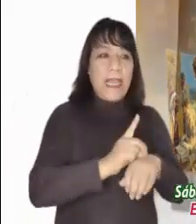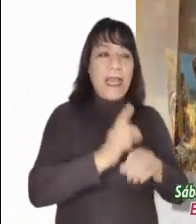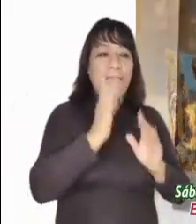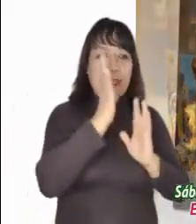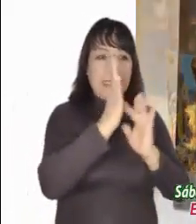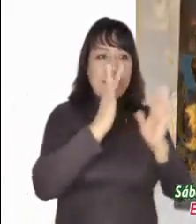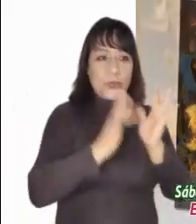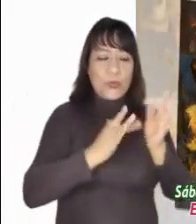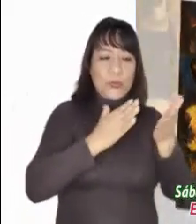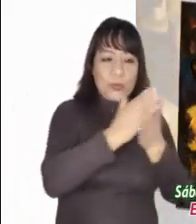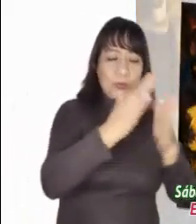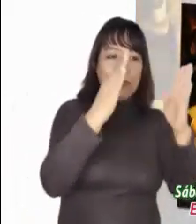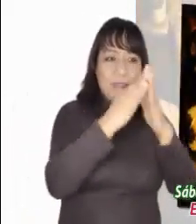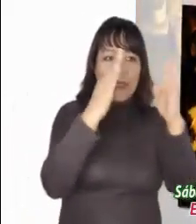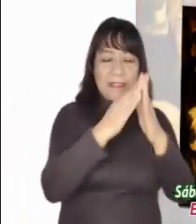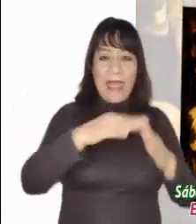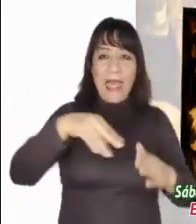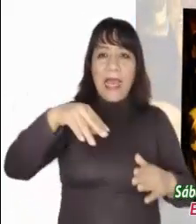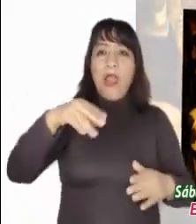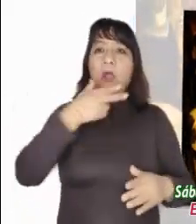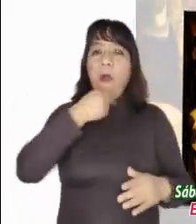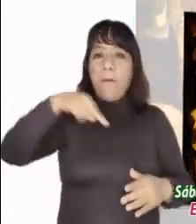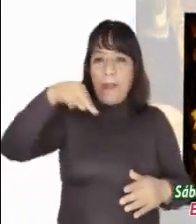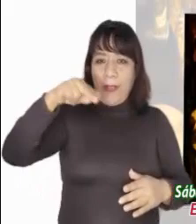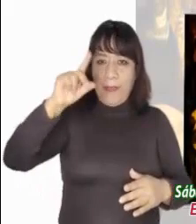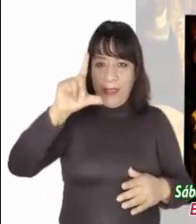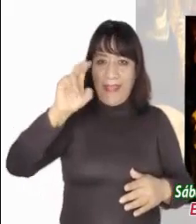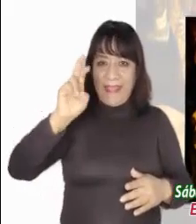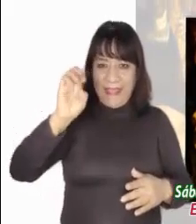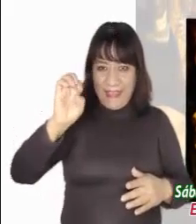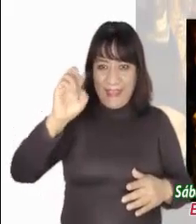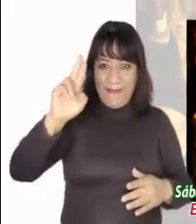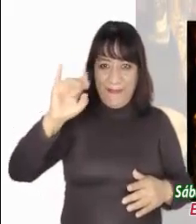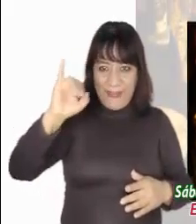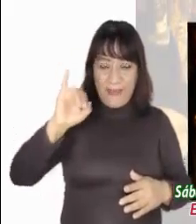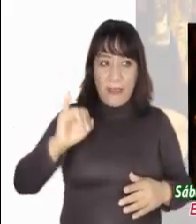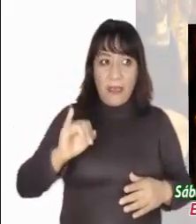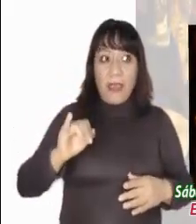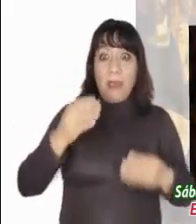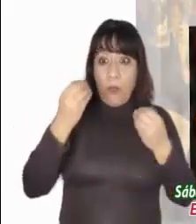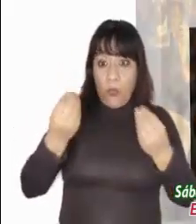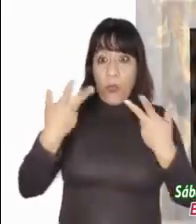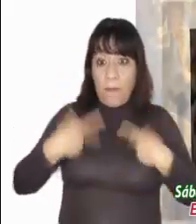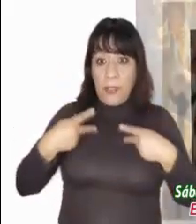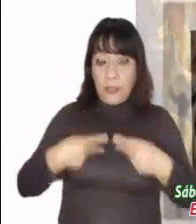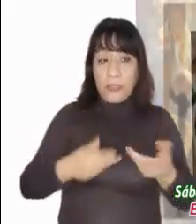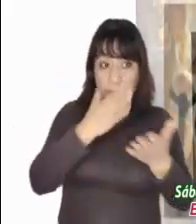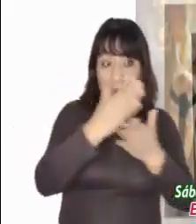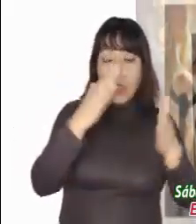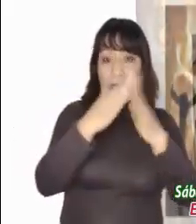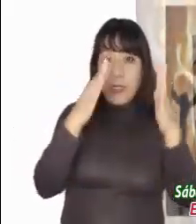casa de Leví, muchos publicanos y pecadores se sentaron a la mesa junto con Jesús y sus discípulos,